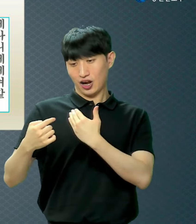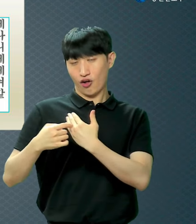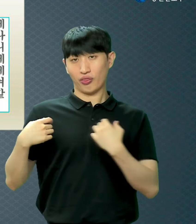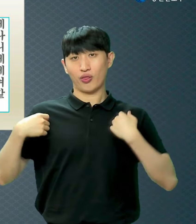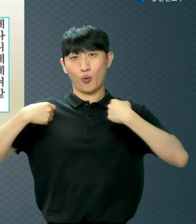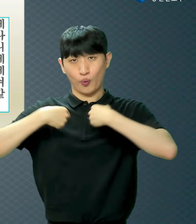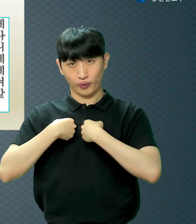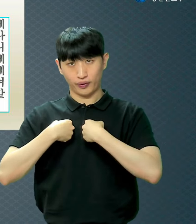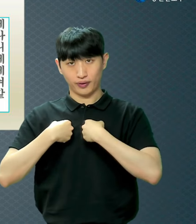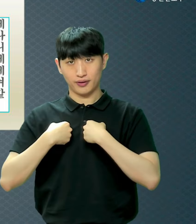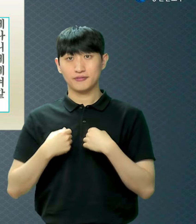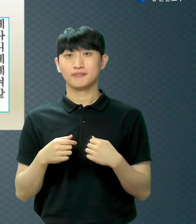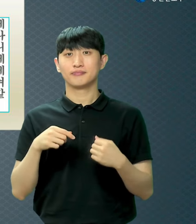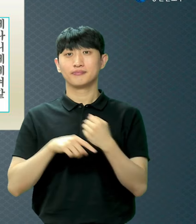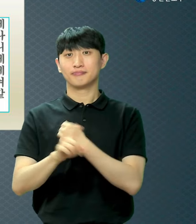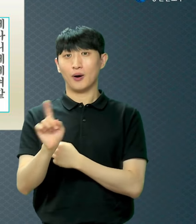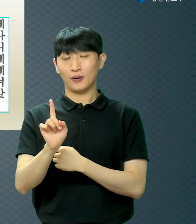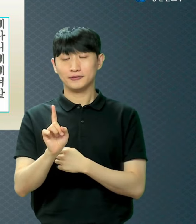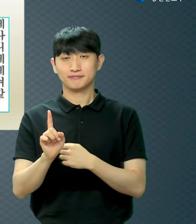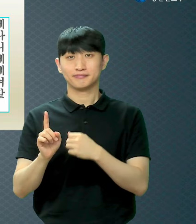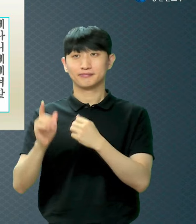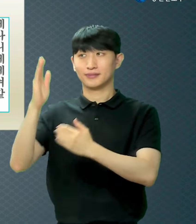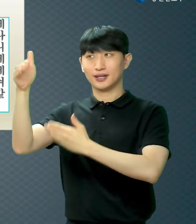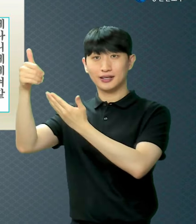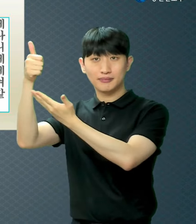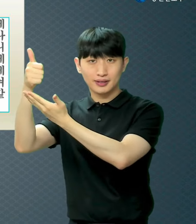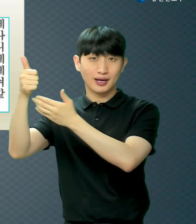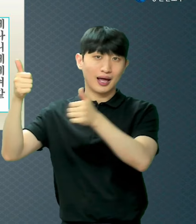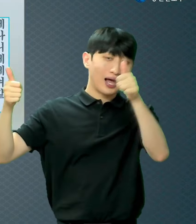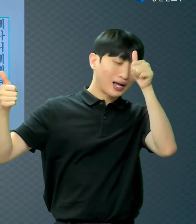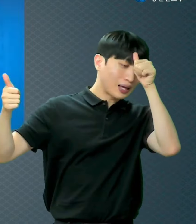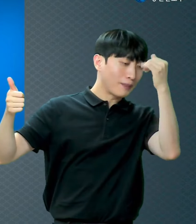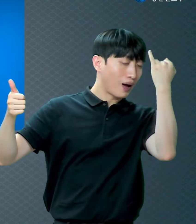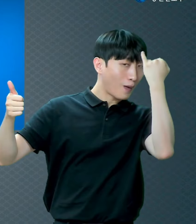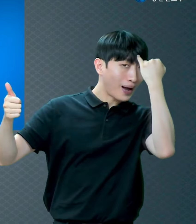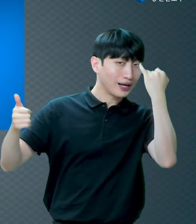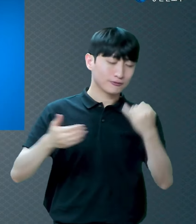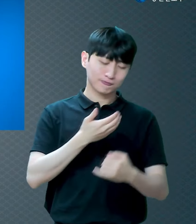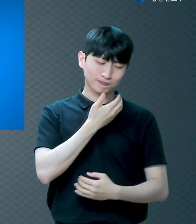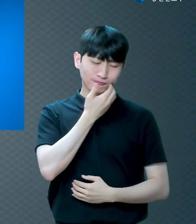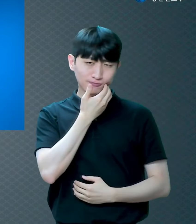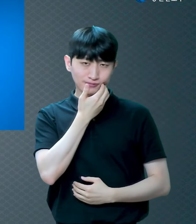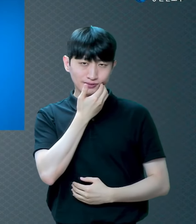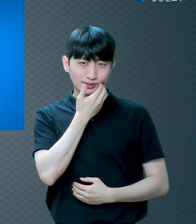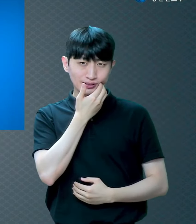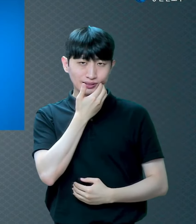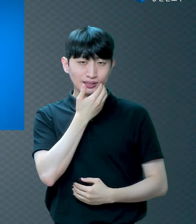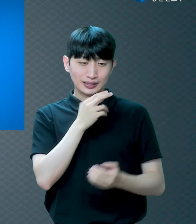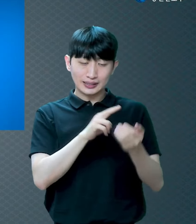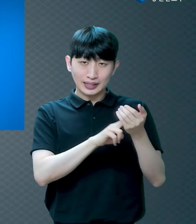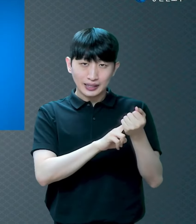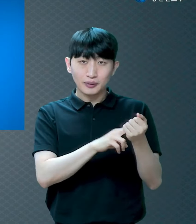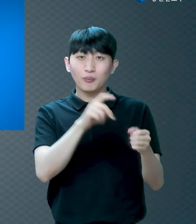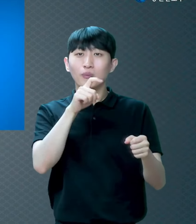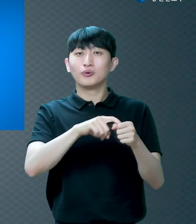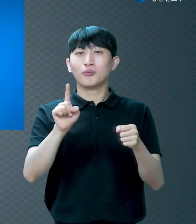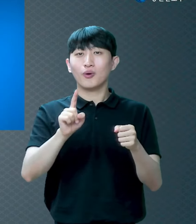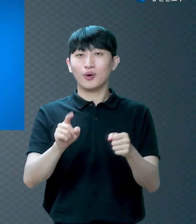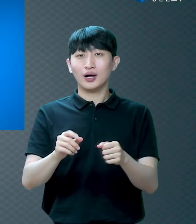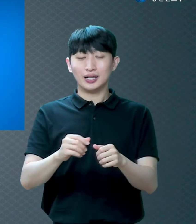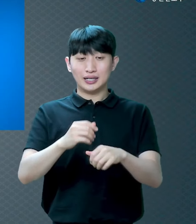하나님께서 아담과 하와이의 부끄러움을 가리기 위해서 가죽옷 해 입혔잖아요